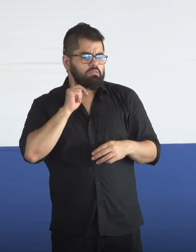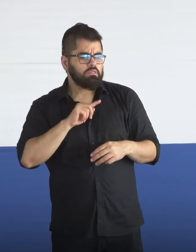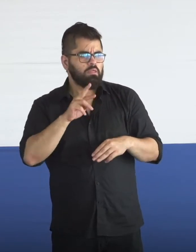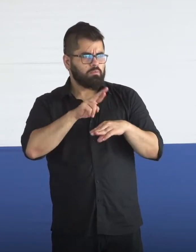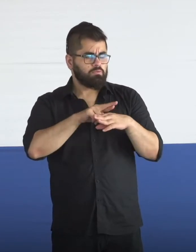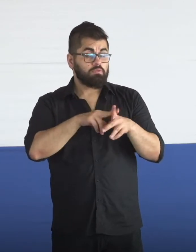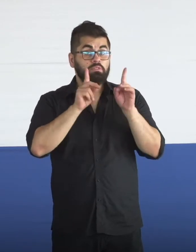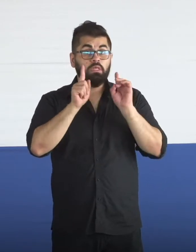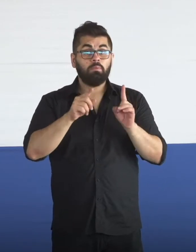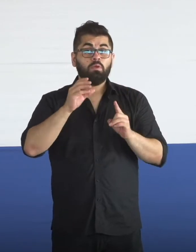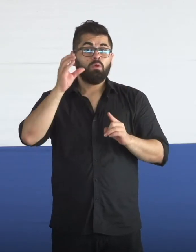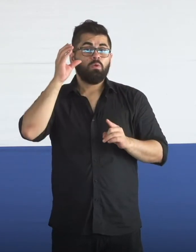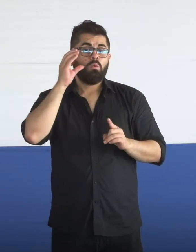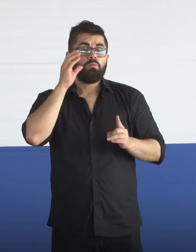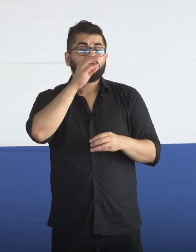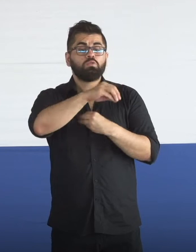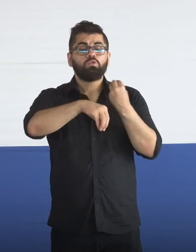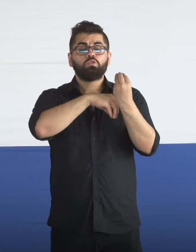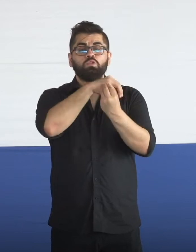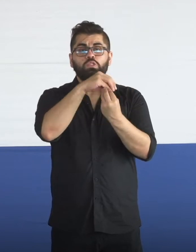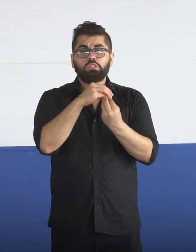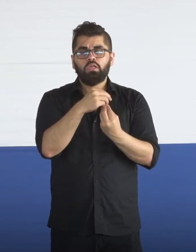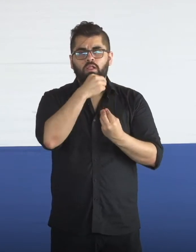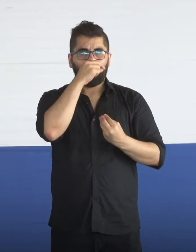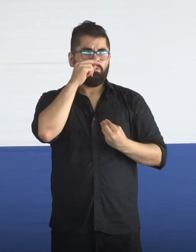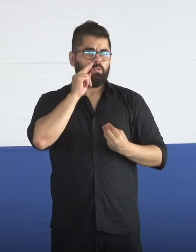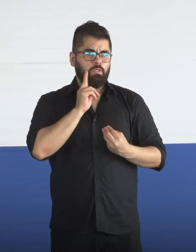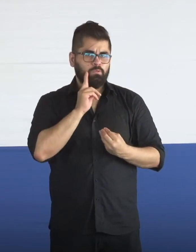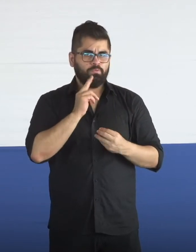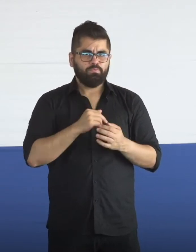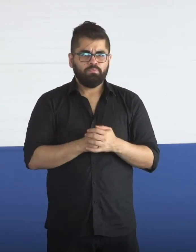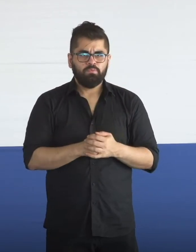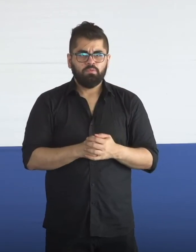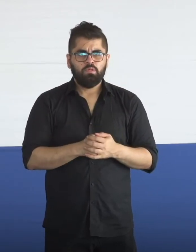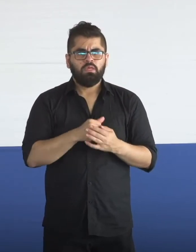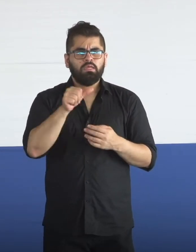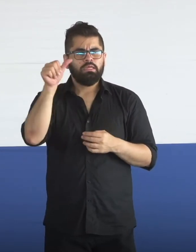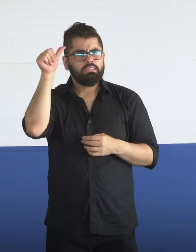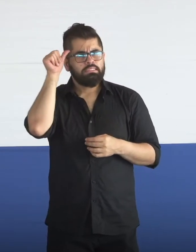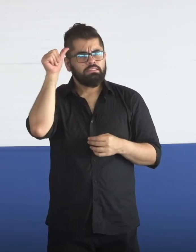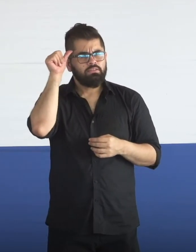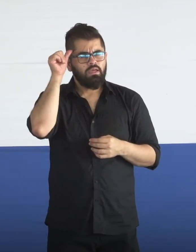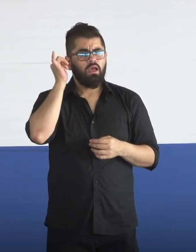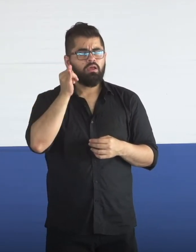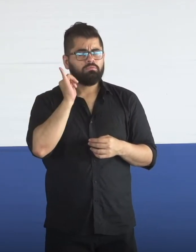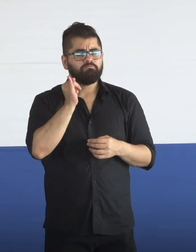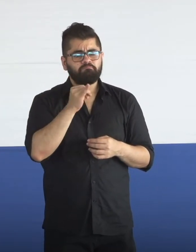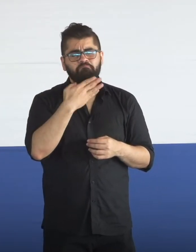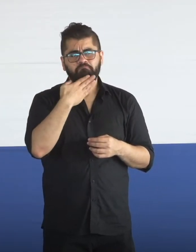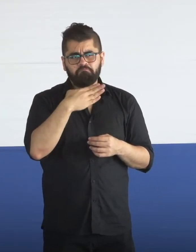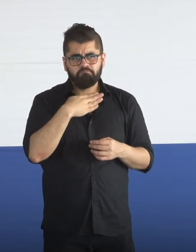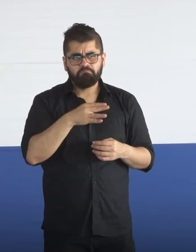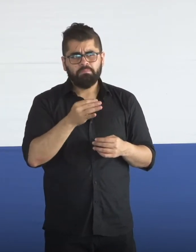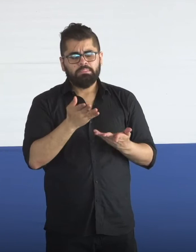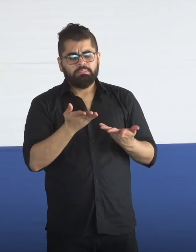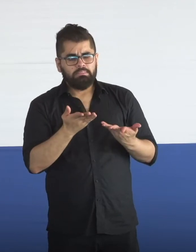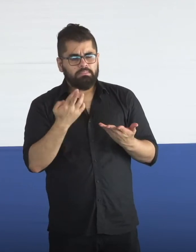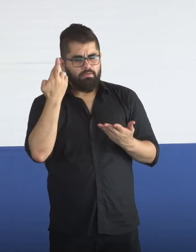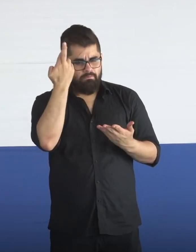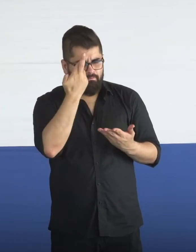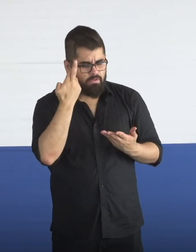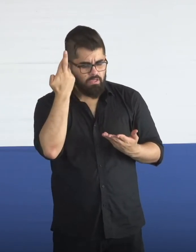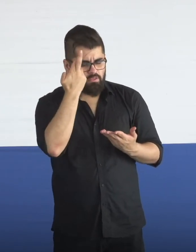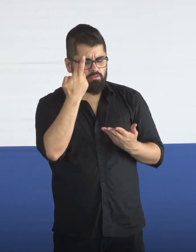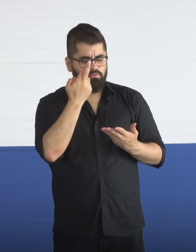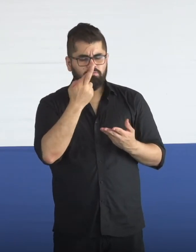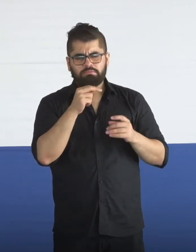todo un compromiso social con la educación. Entendiendo esto que siempre hemos planteado y que creo